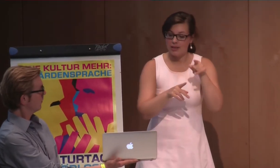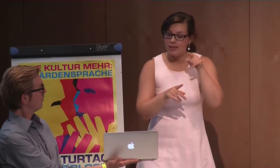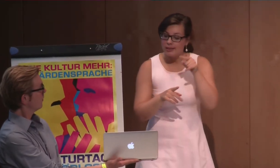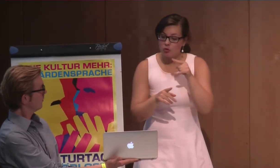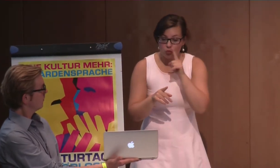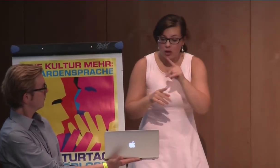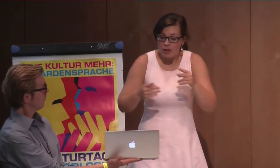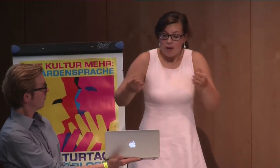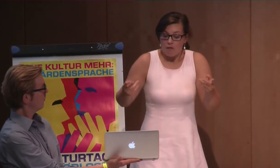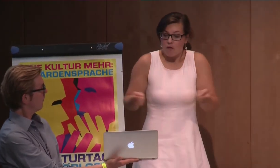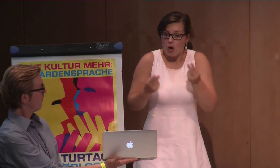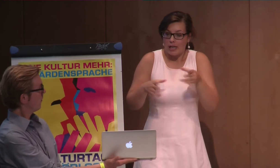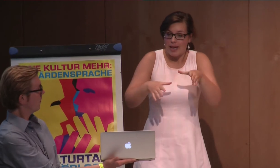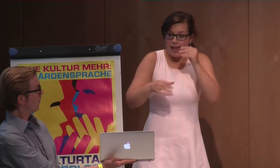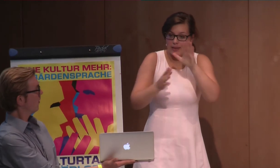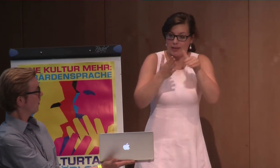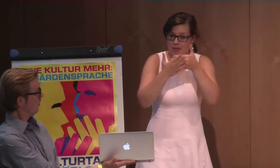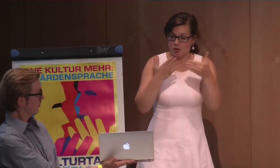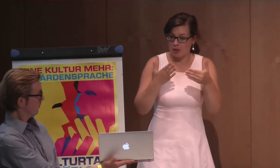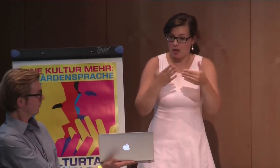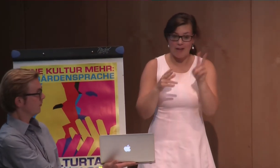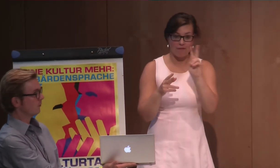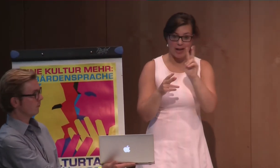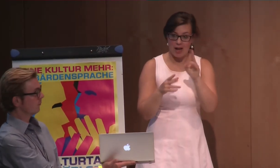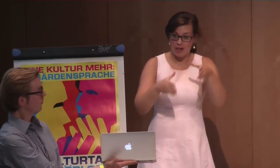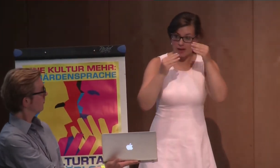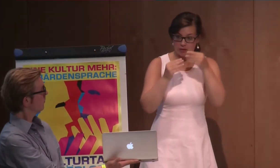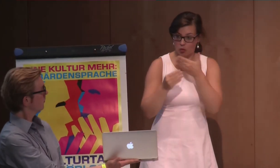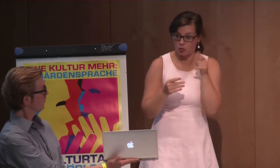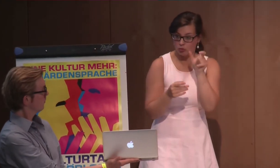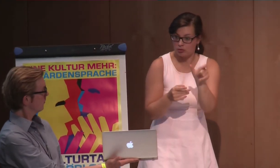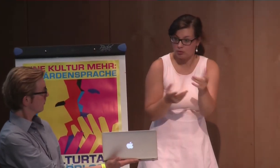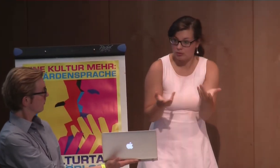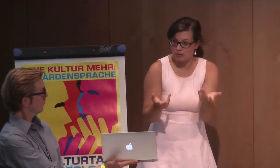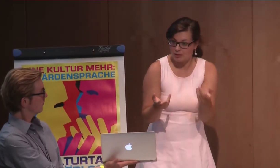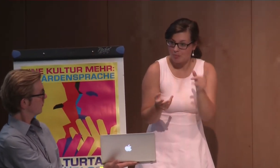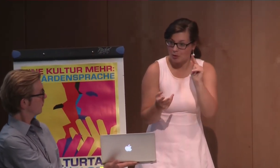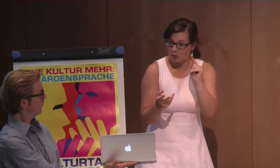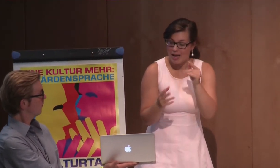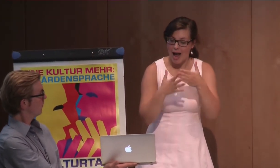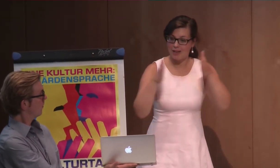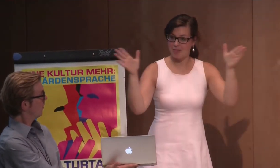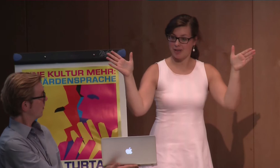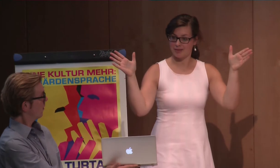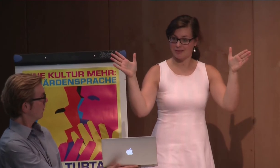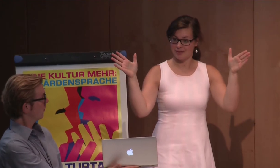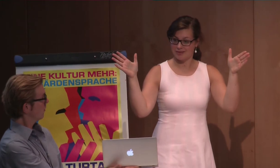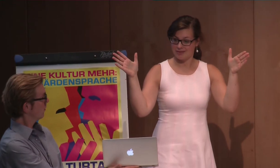Betrachtung der Person und die Förderung der Gebärdensprache. Also es geht um das Erlernen dieser Gebärdensprache. Es ist sehr